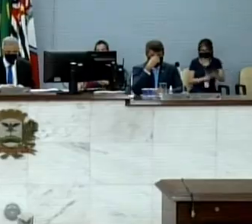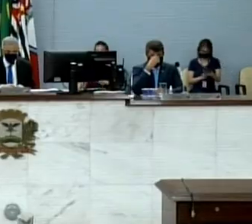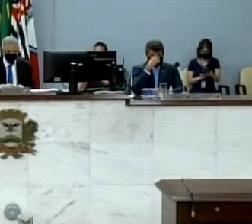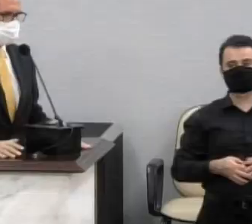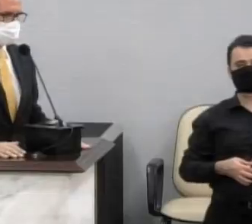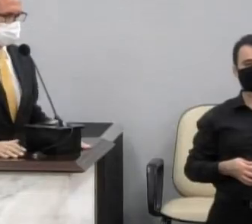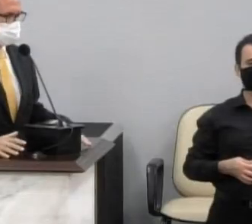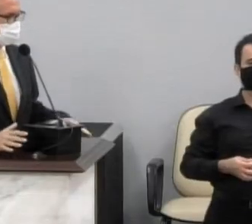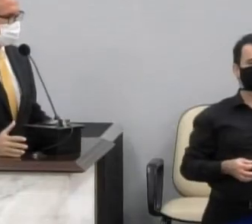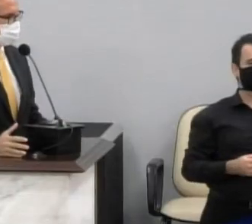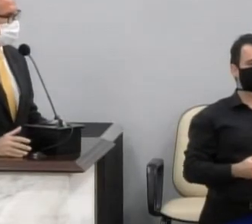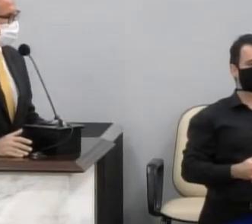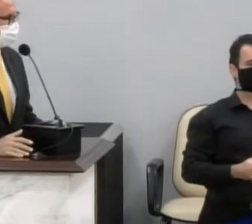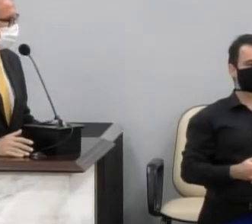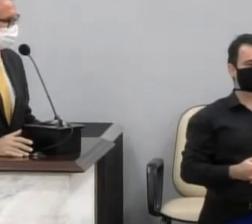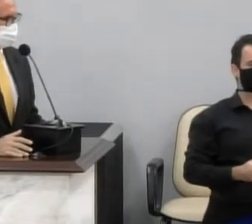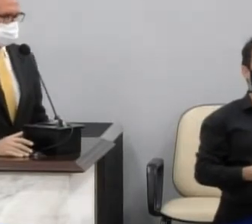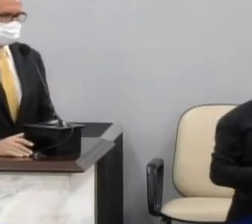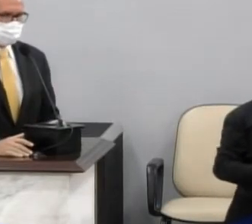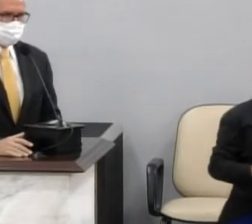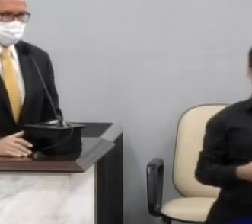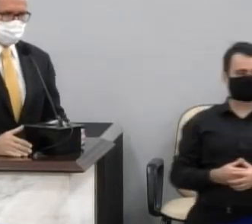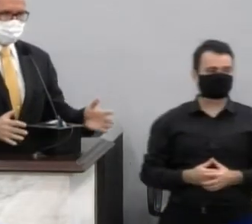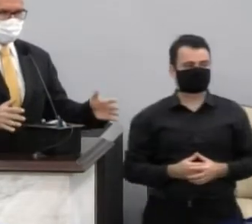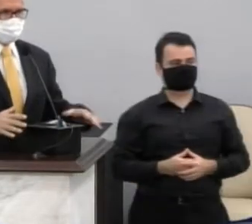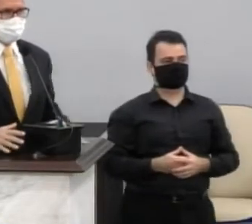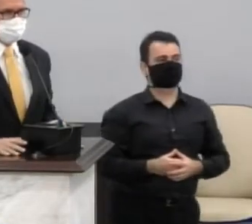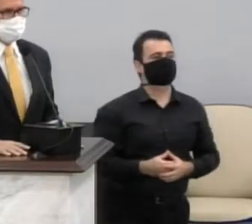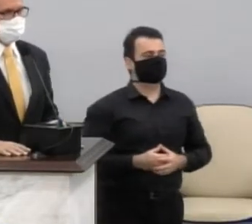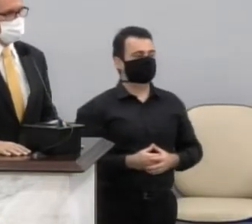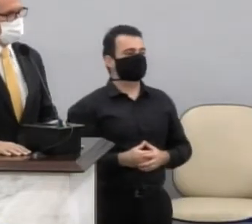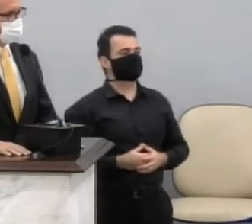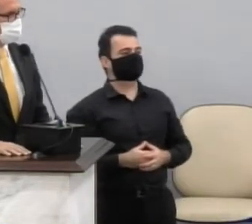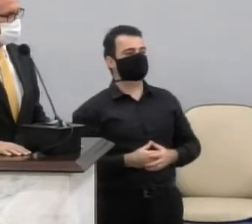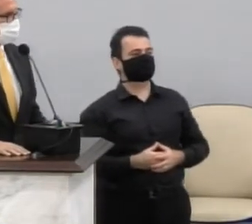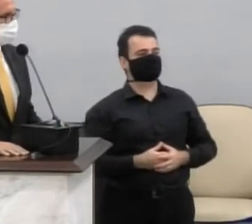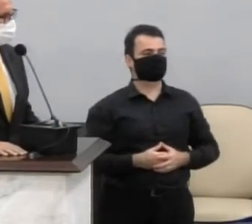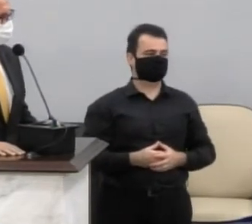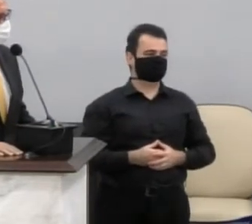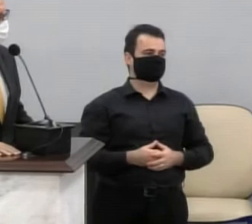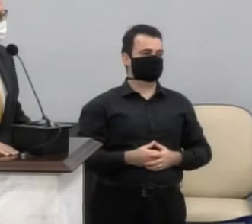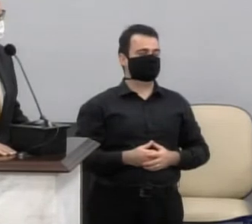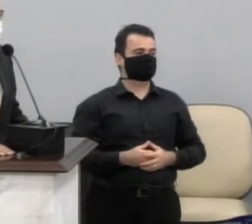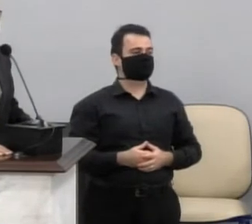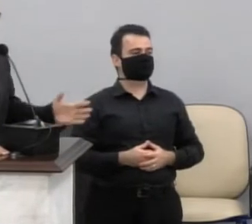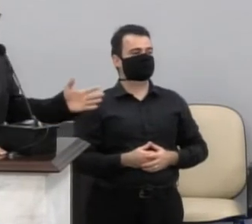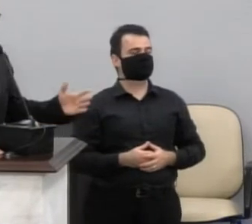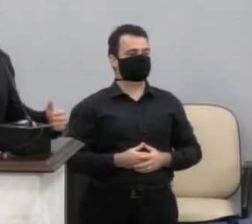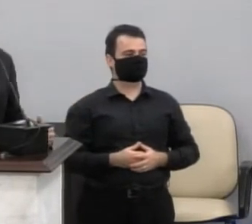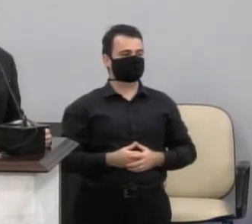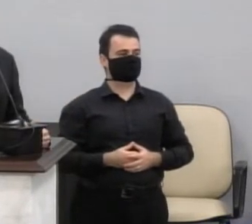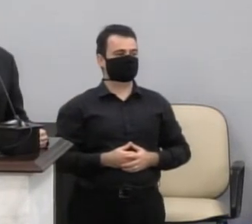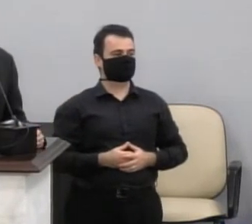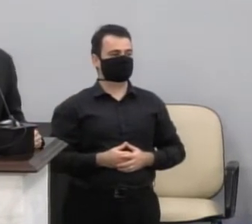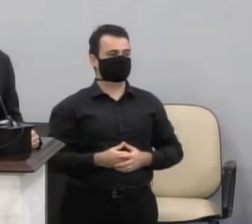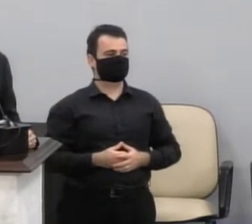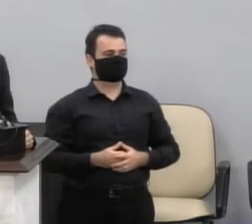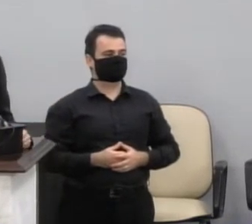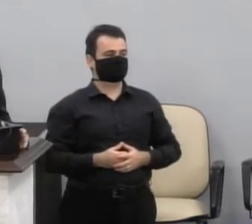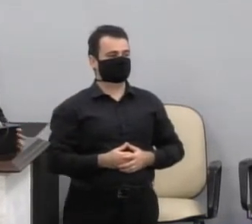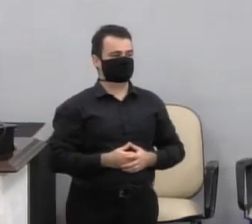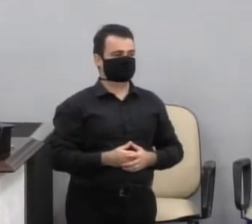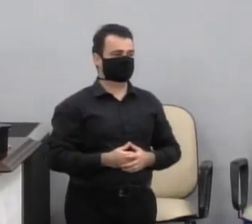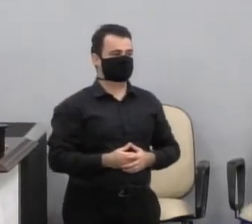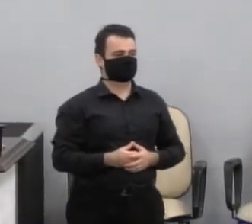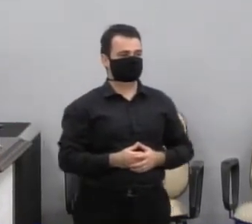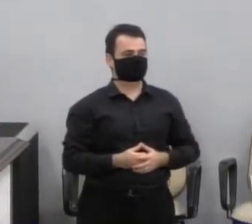Senhor Presidente e demais vereadores, eu já me manifestei hoje, em umas declarações de voto, no